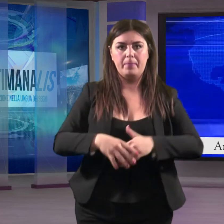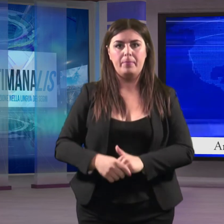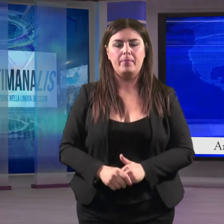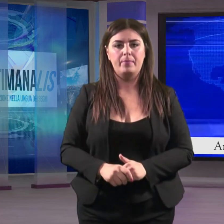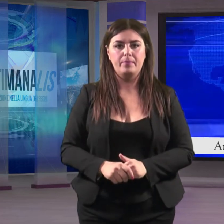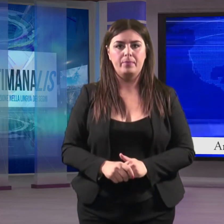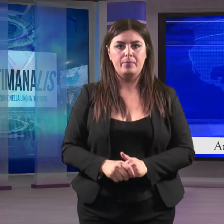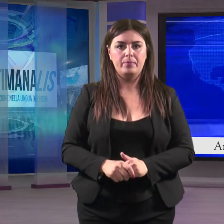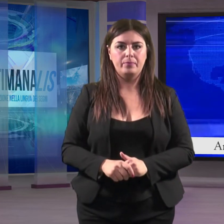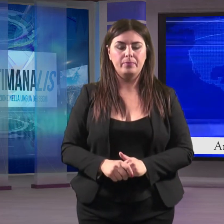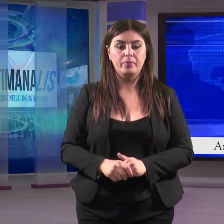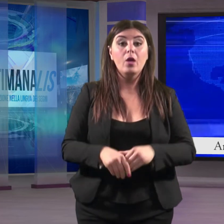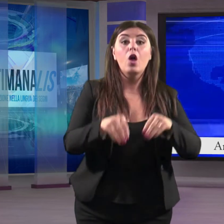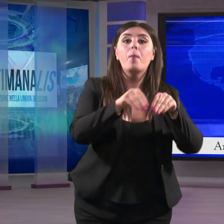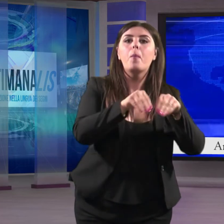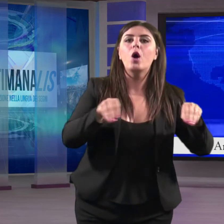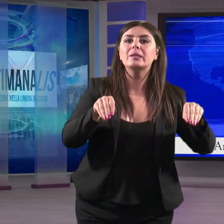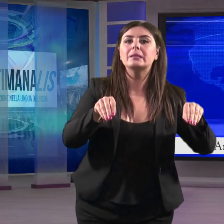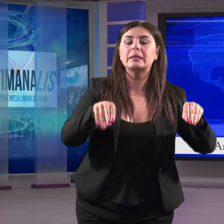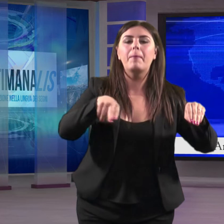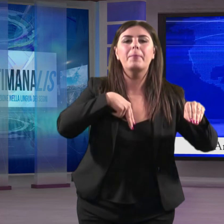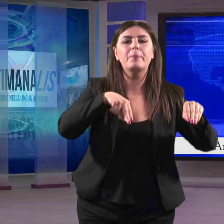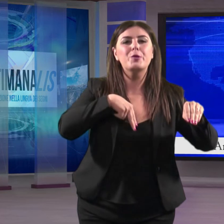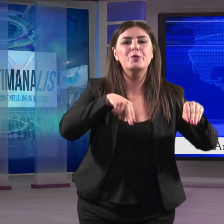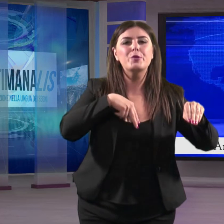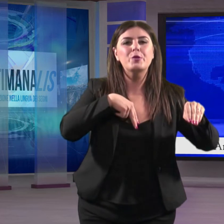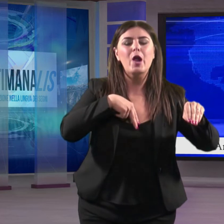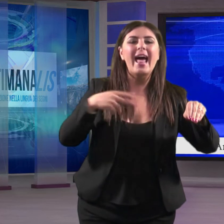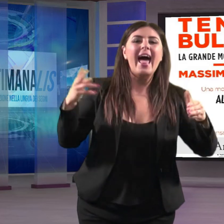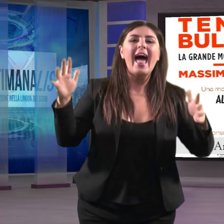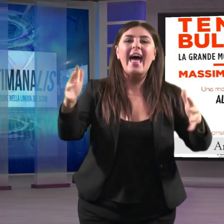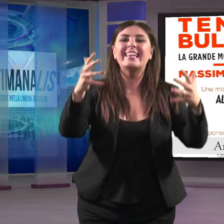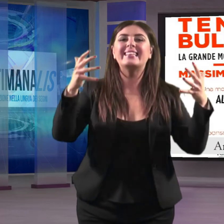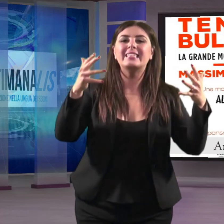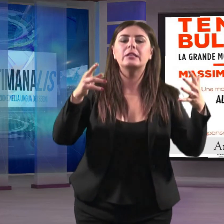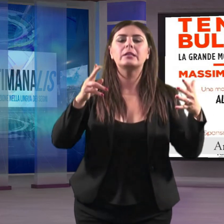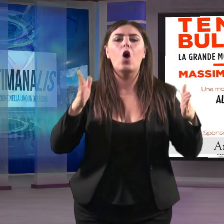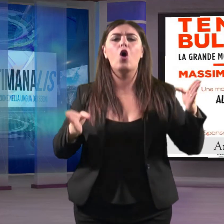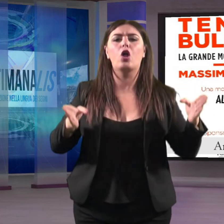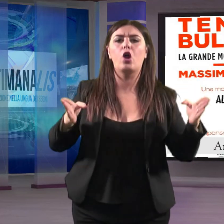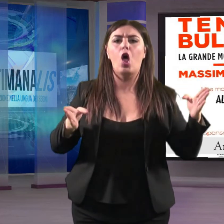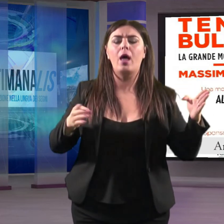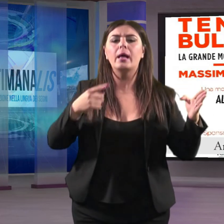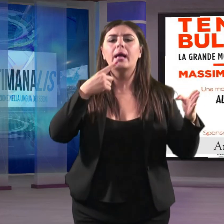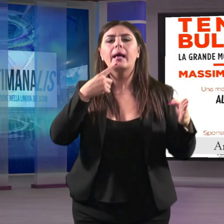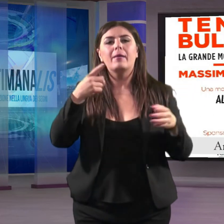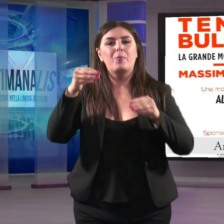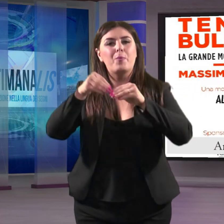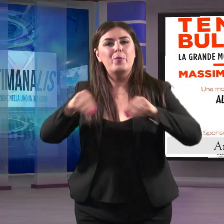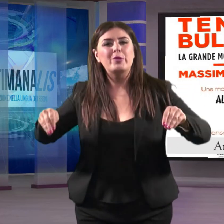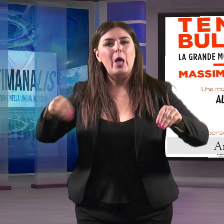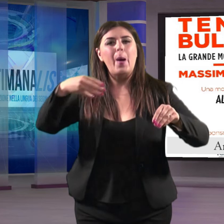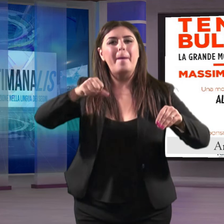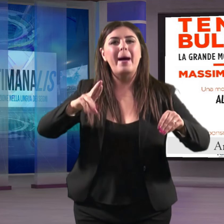Una grande mostra personale dell'artista dei robot è quella che il marca di Catanzaro,